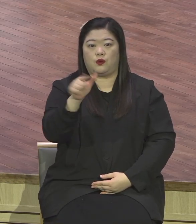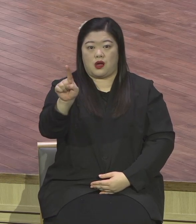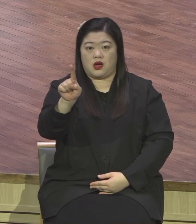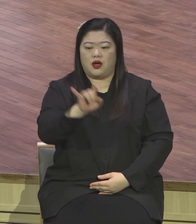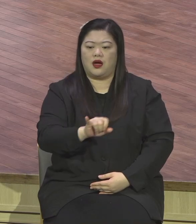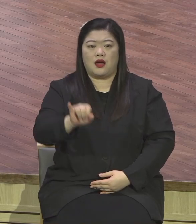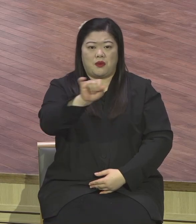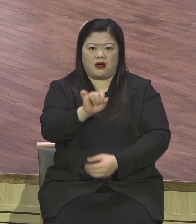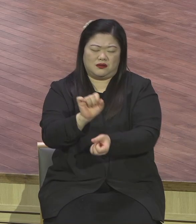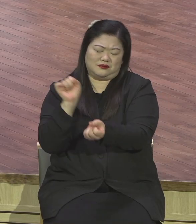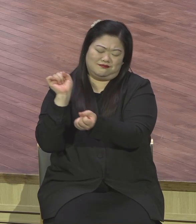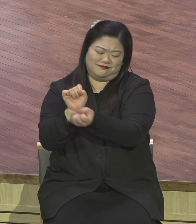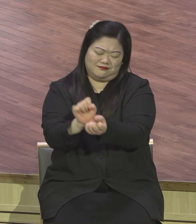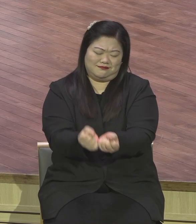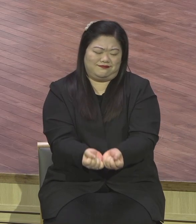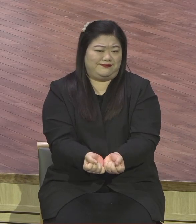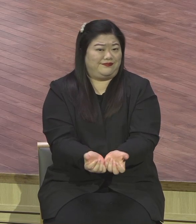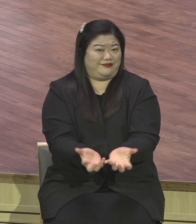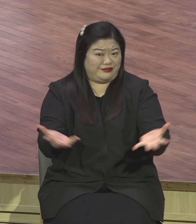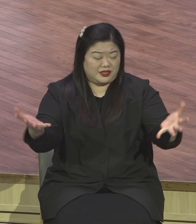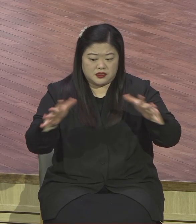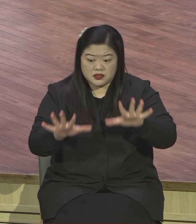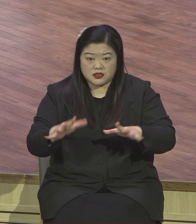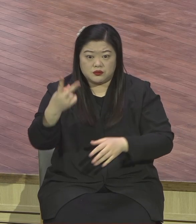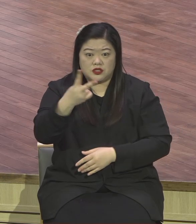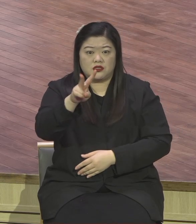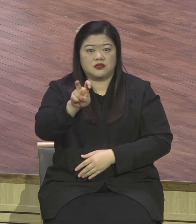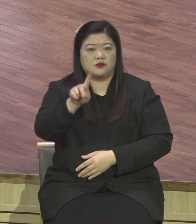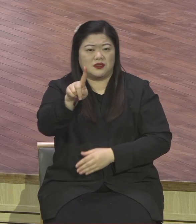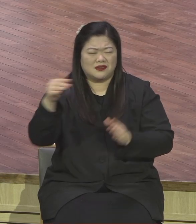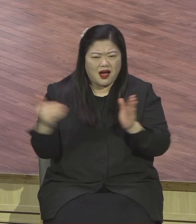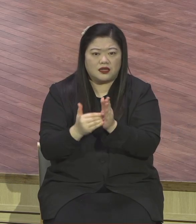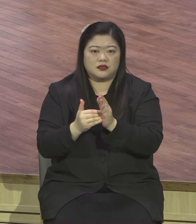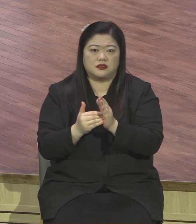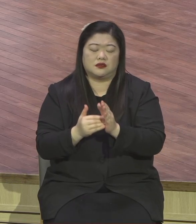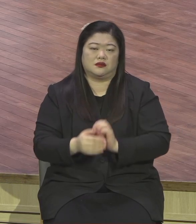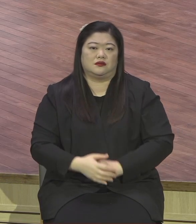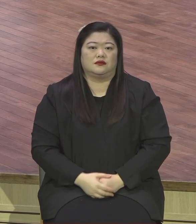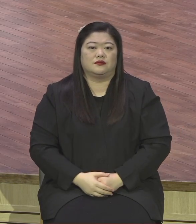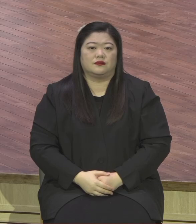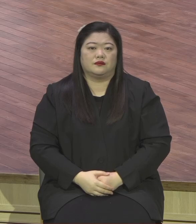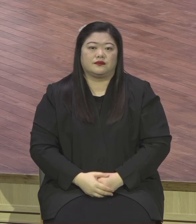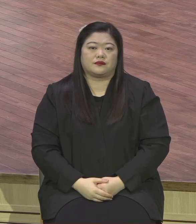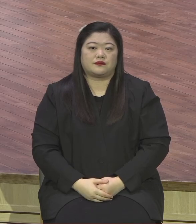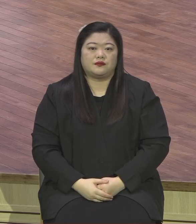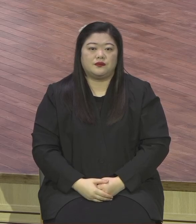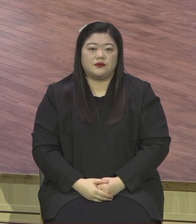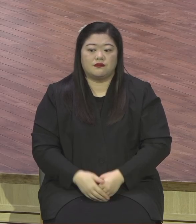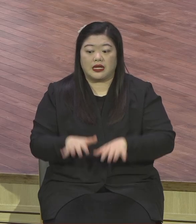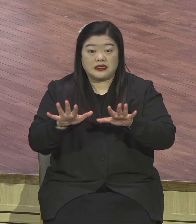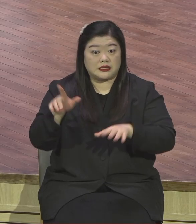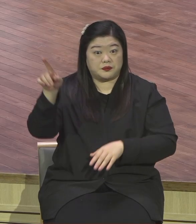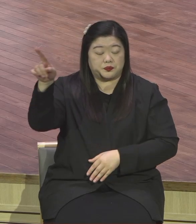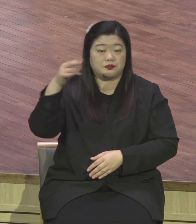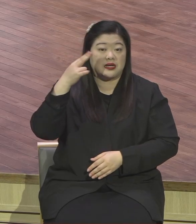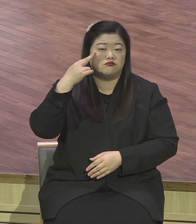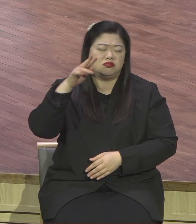입히고 있습니다. 세계 최강대국이라는 미국 하루에 수만 명이 죽어가고 있습니다.